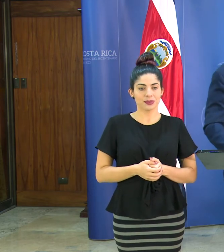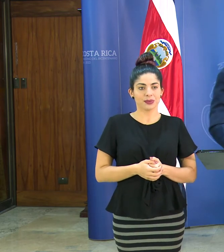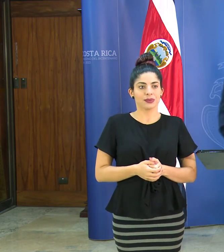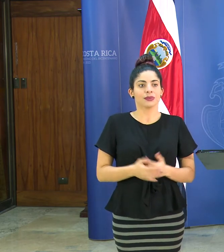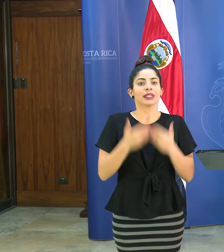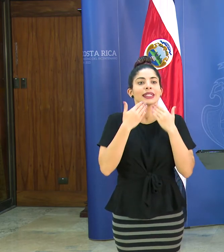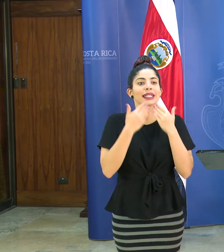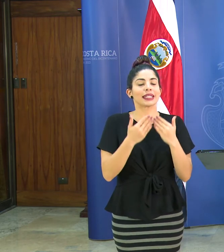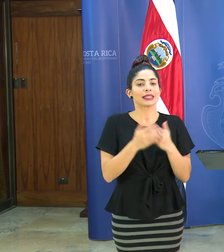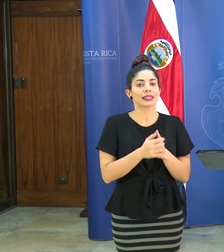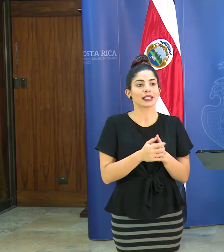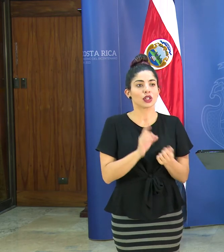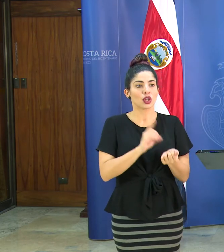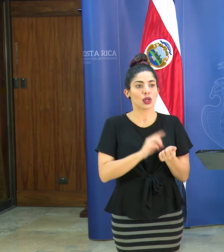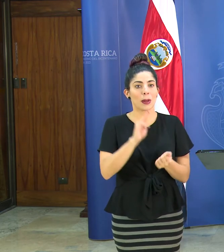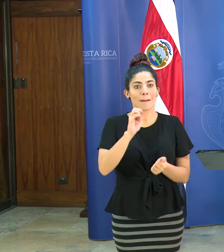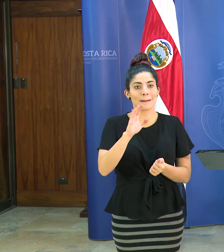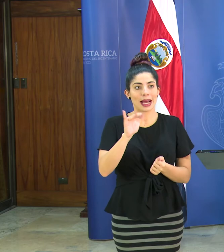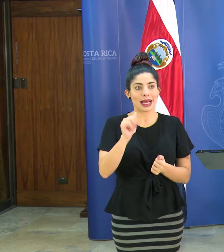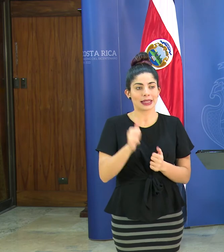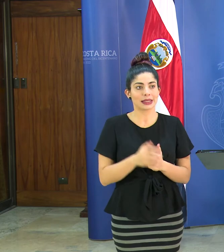gracias al doctor Macaya